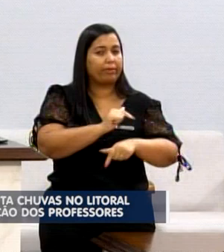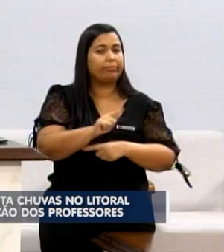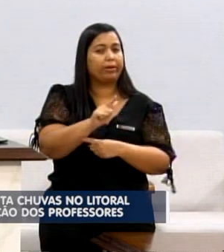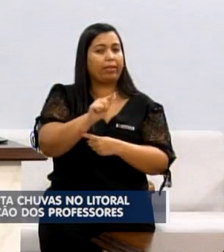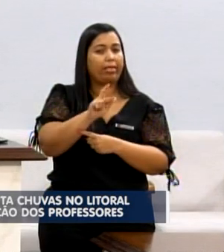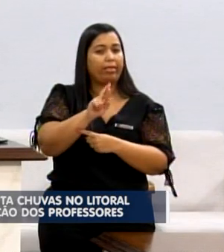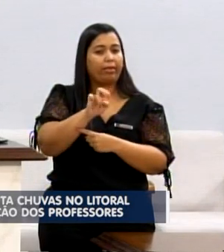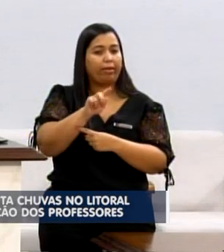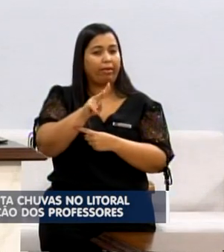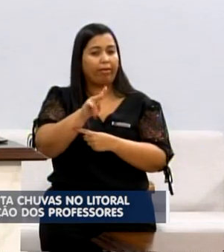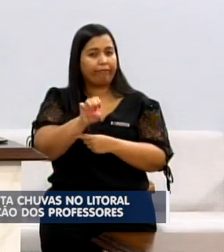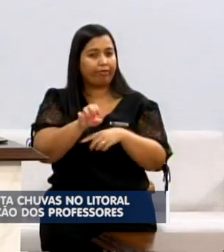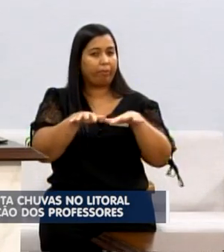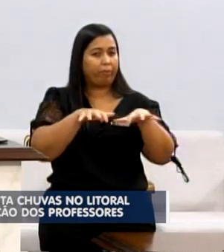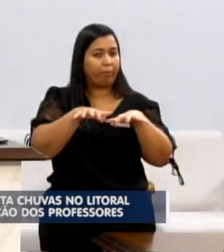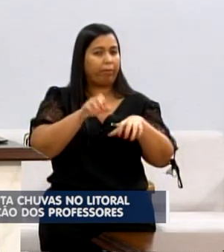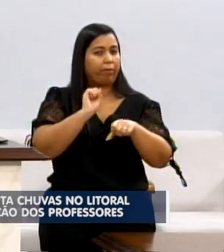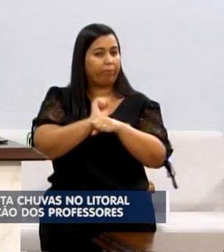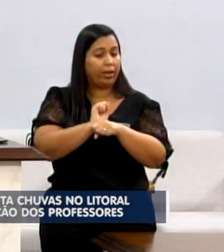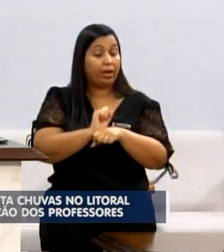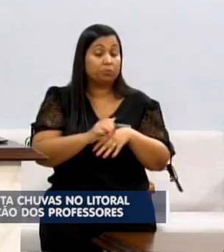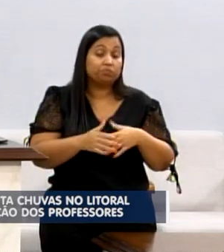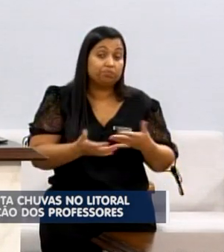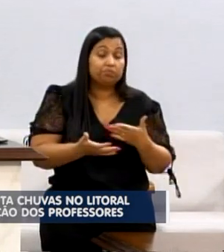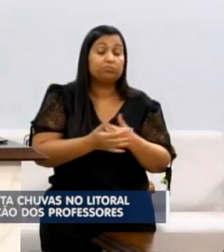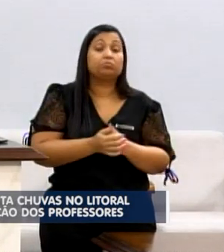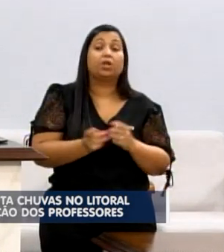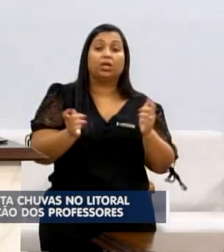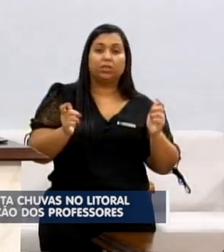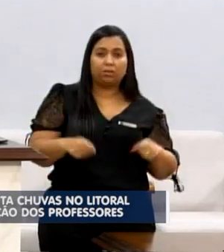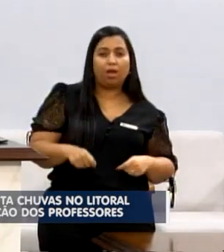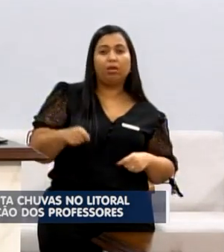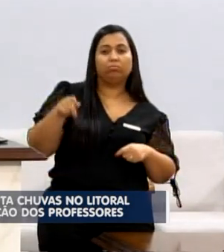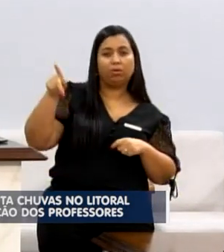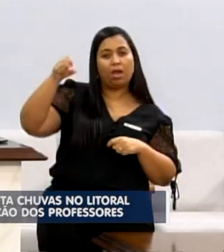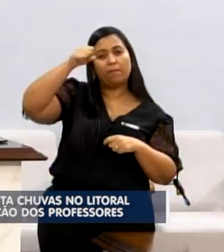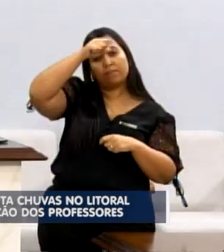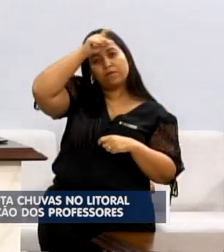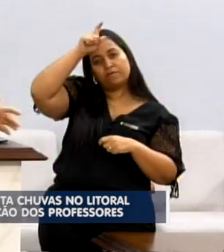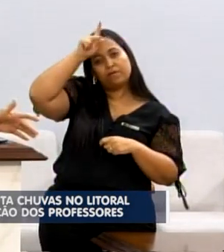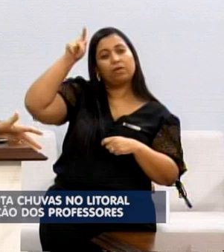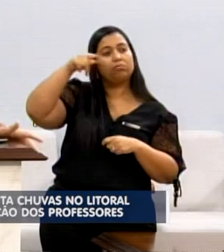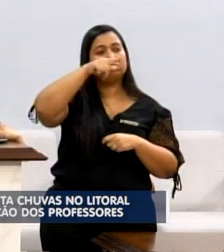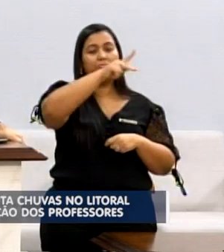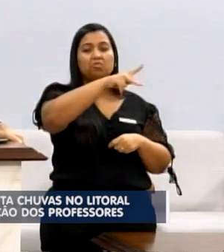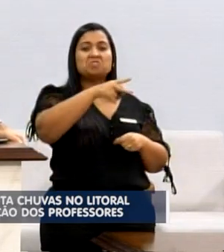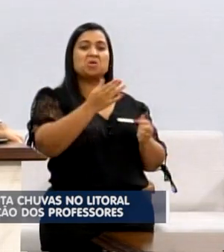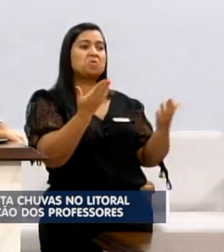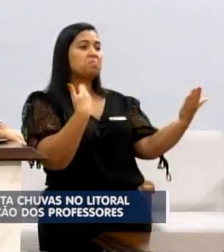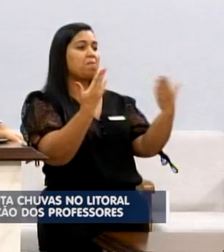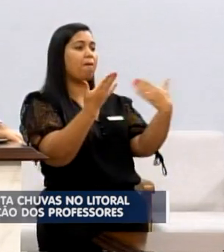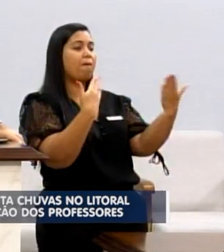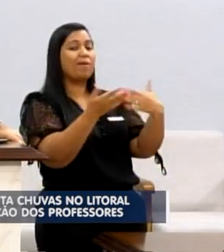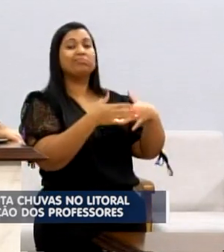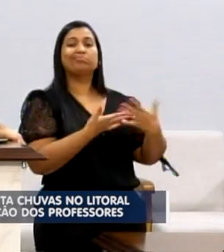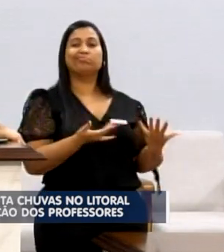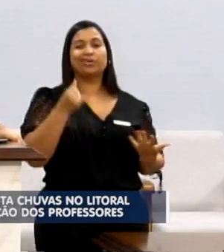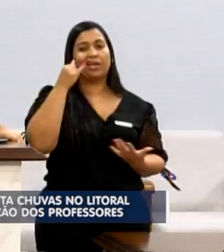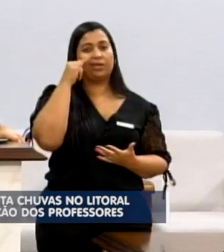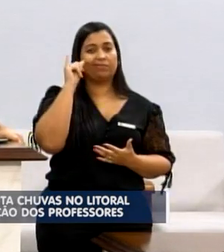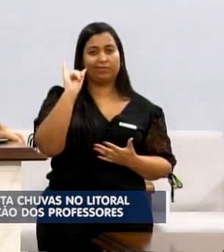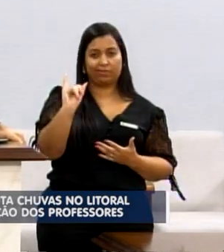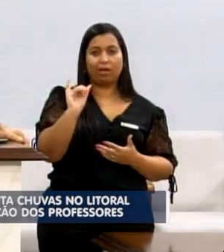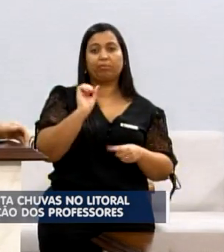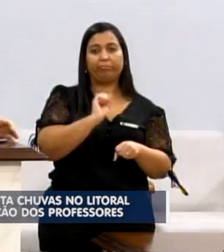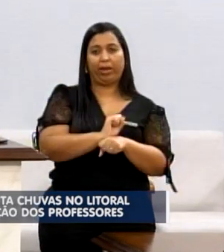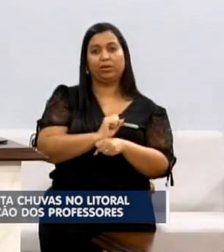abra o diálogo e possa conversar aí, dialogar com os professores, sentido de evitar também que esta greve